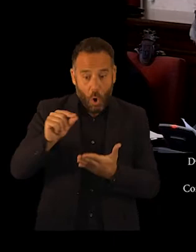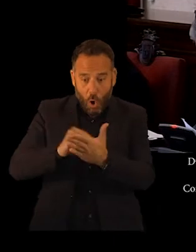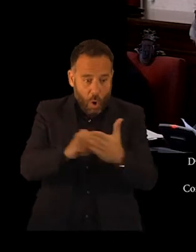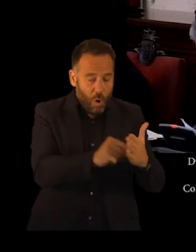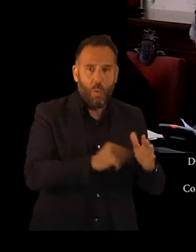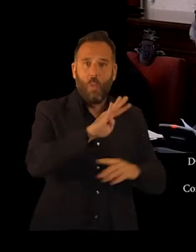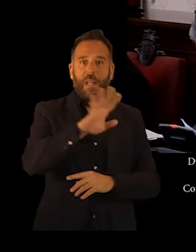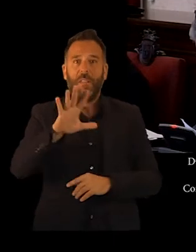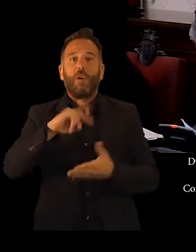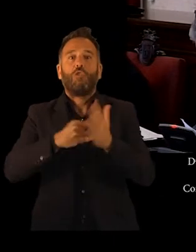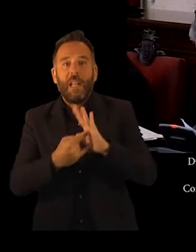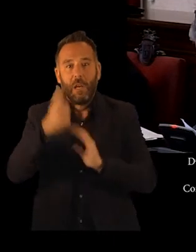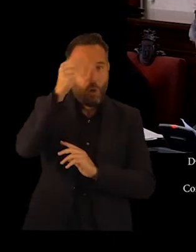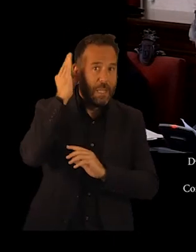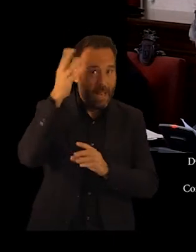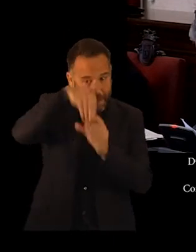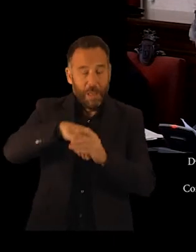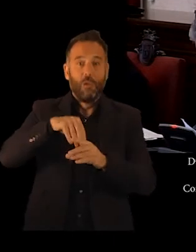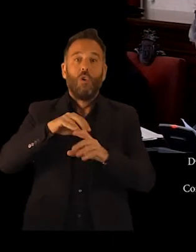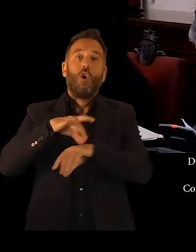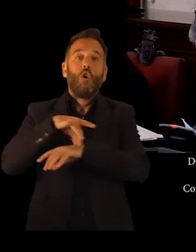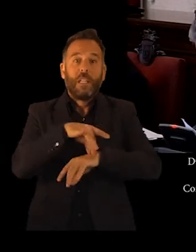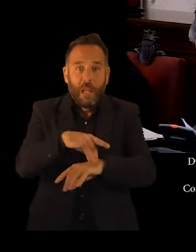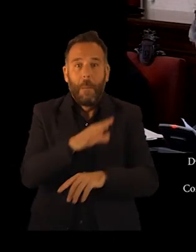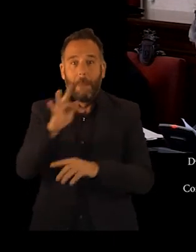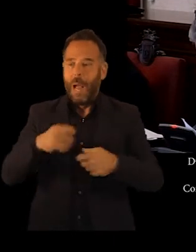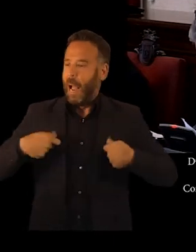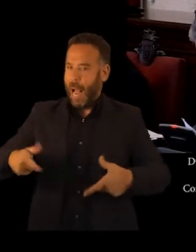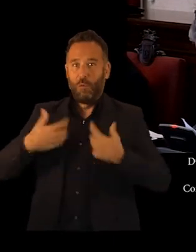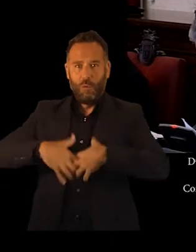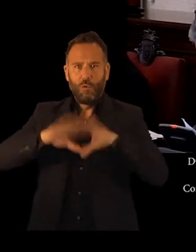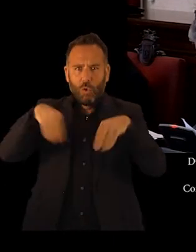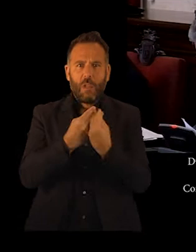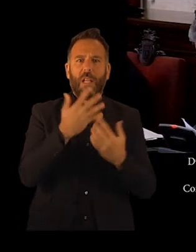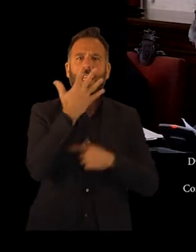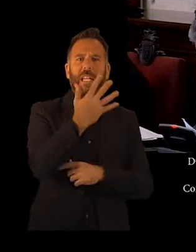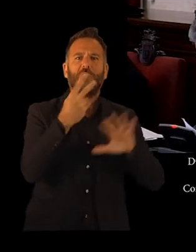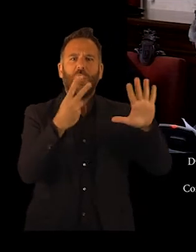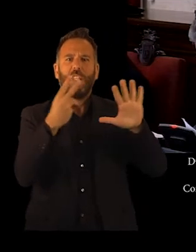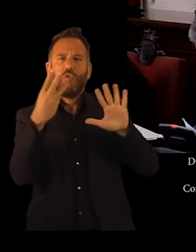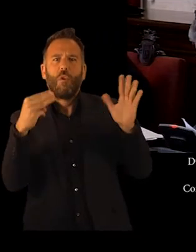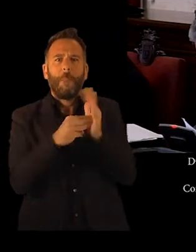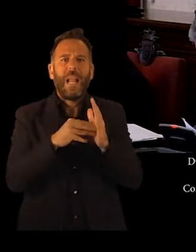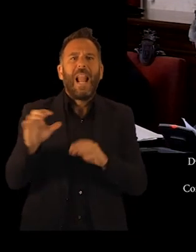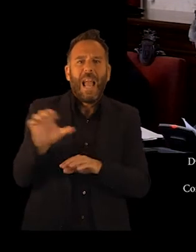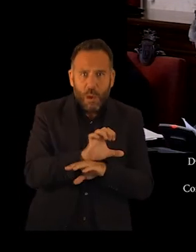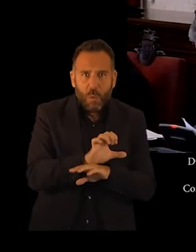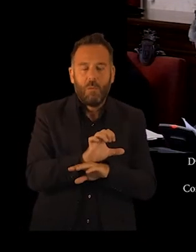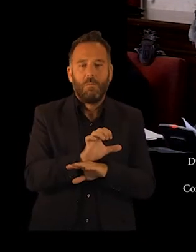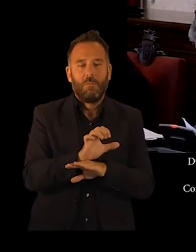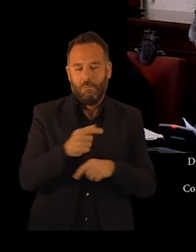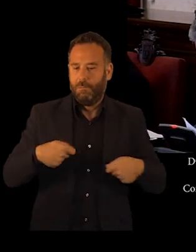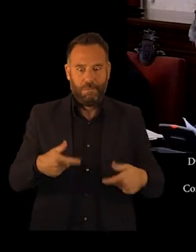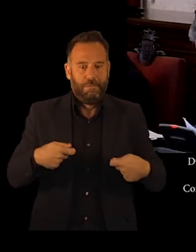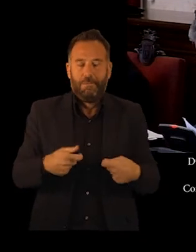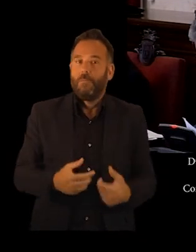técnicos y técnicas de las unidades de orientación y el gasto de funcionamiento ascienden a 578.000 euros. Y, por todo ello, ha